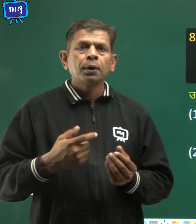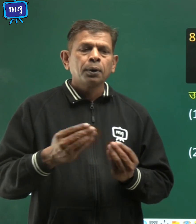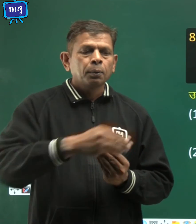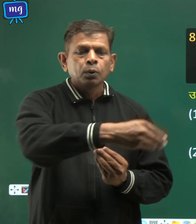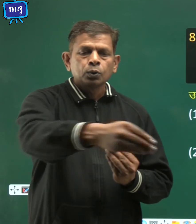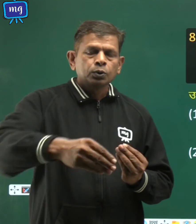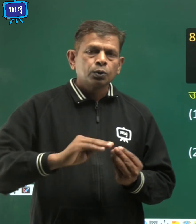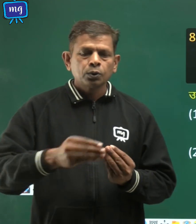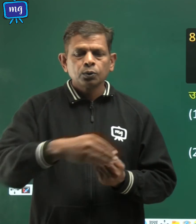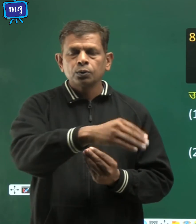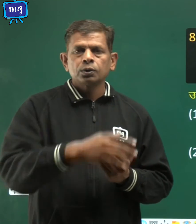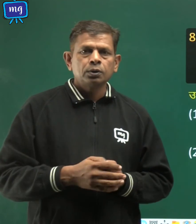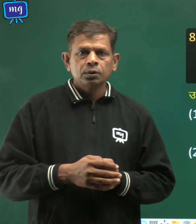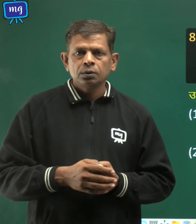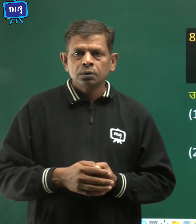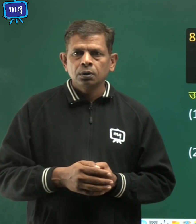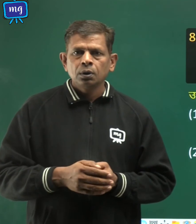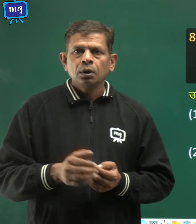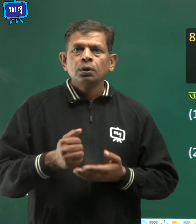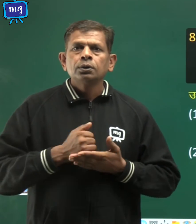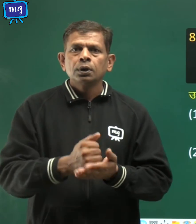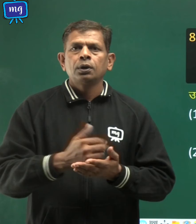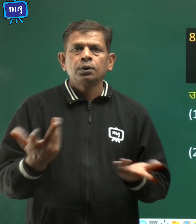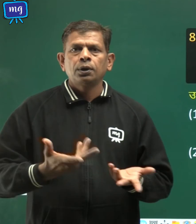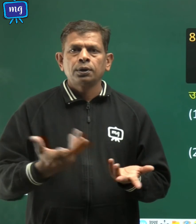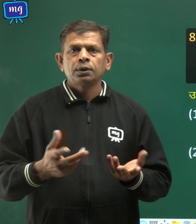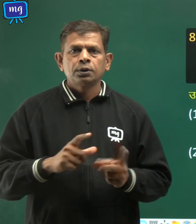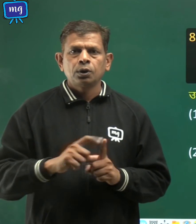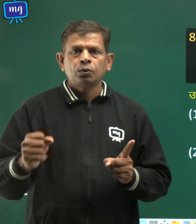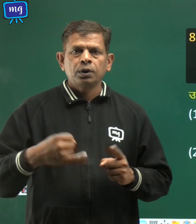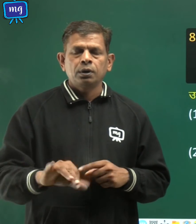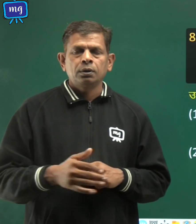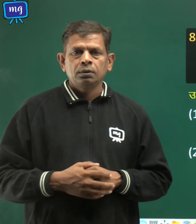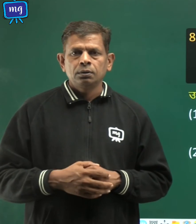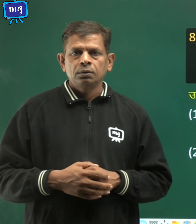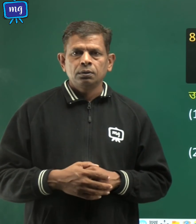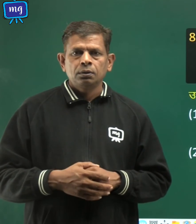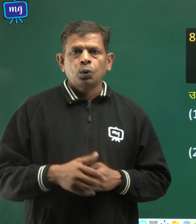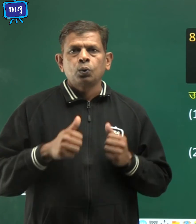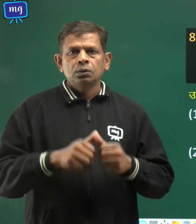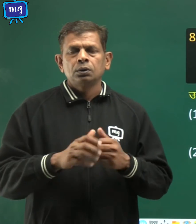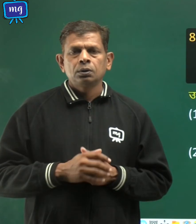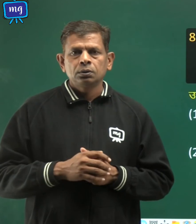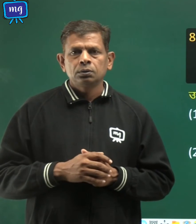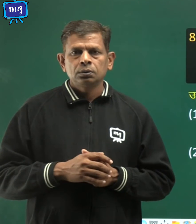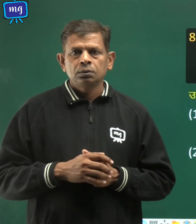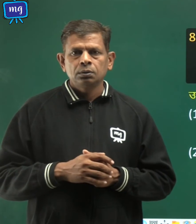सहायता कैसे करेंगे उत्तर